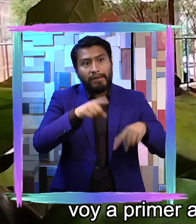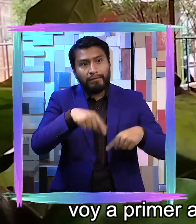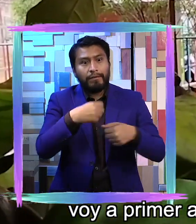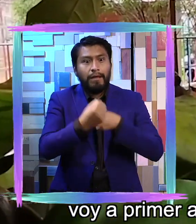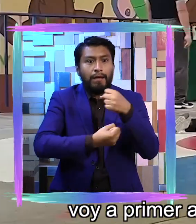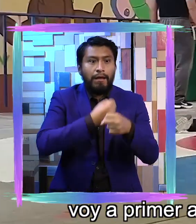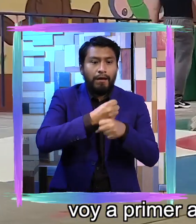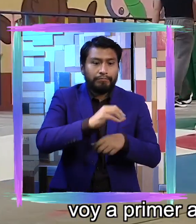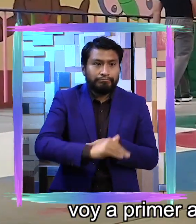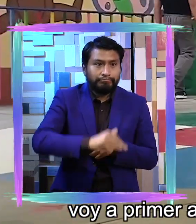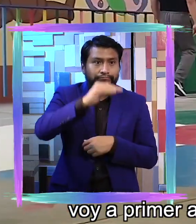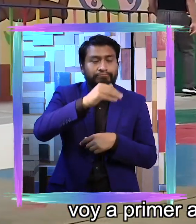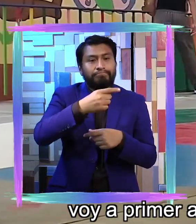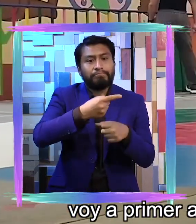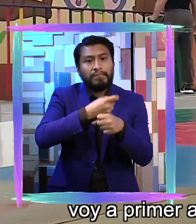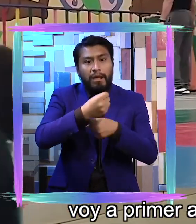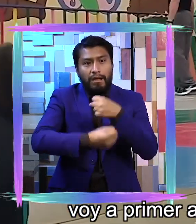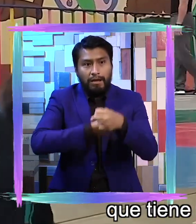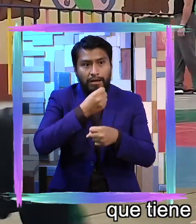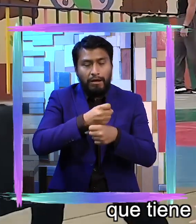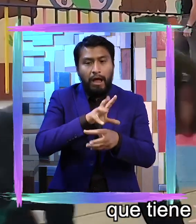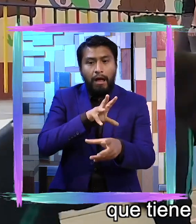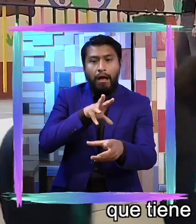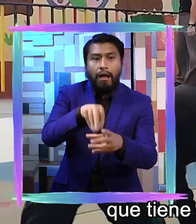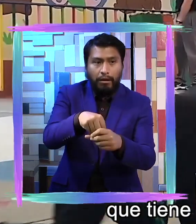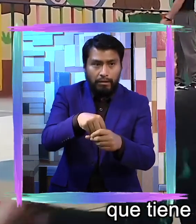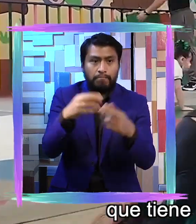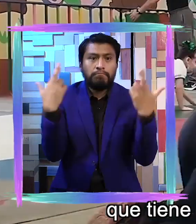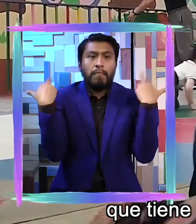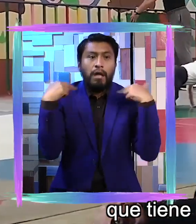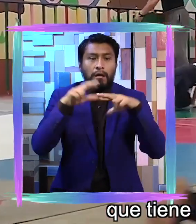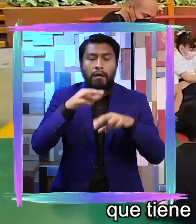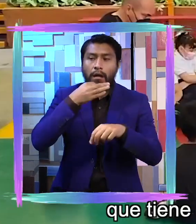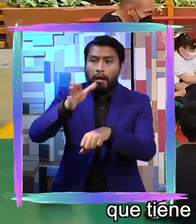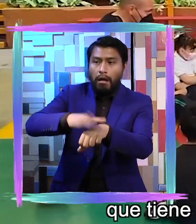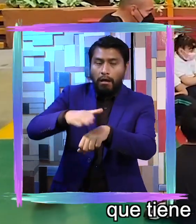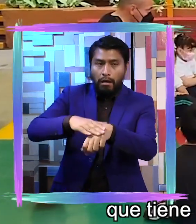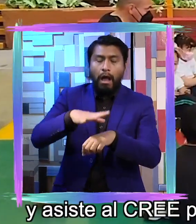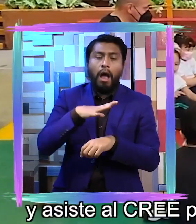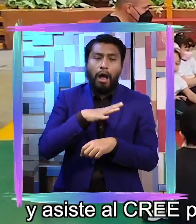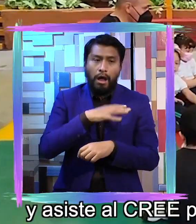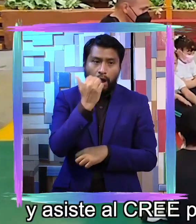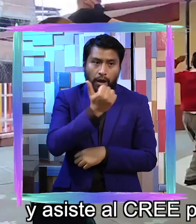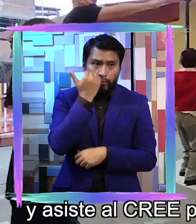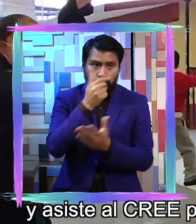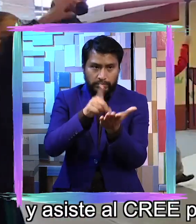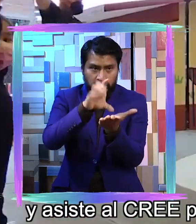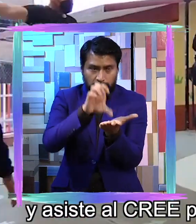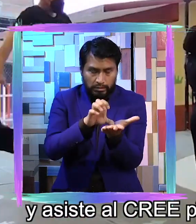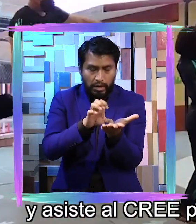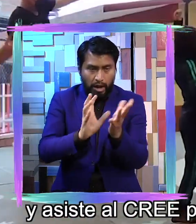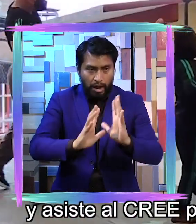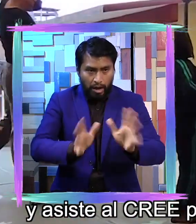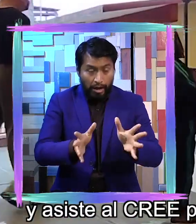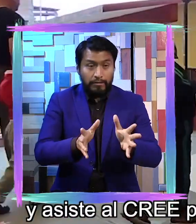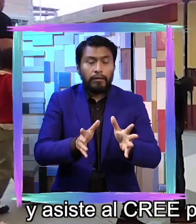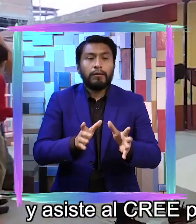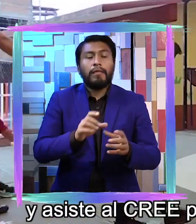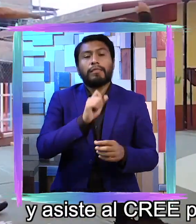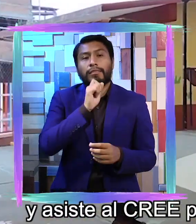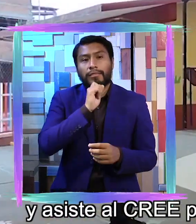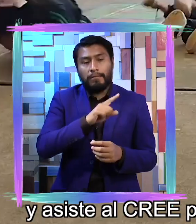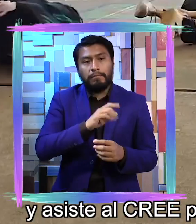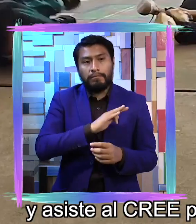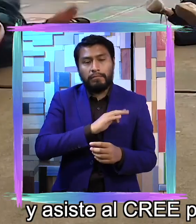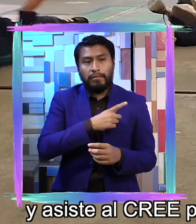y ahí se incluye, el maestro reporta que tiene ciertos alumnos con discapacidad, y asiste al